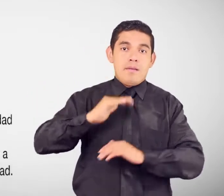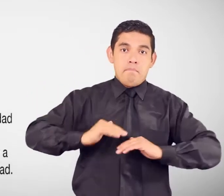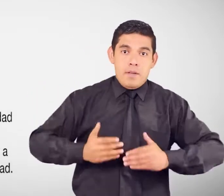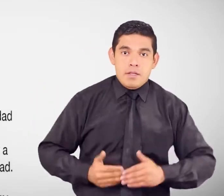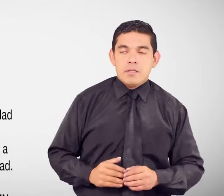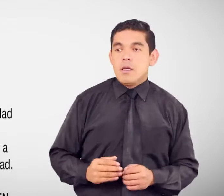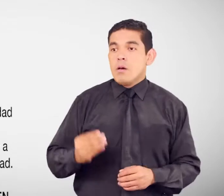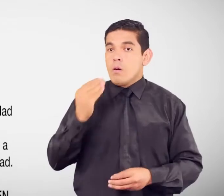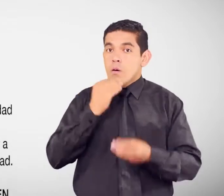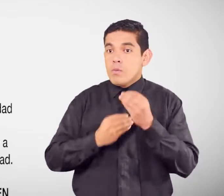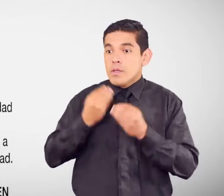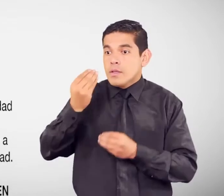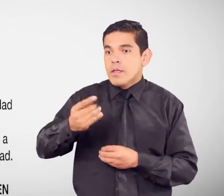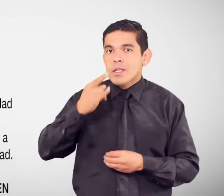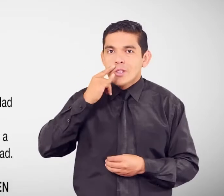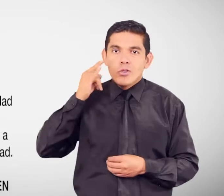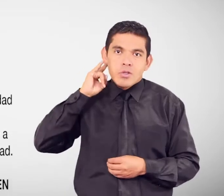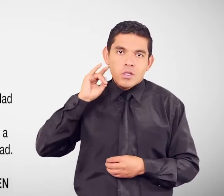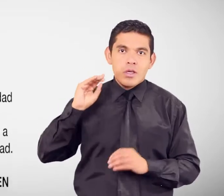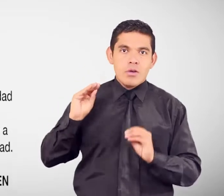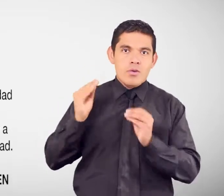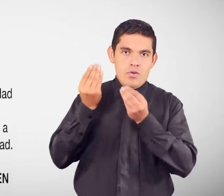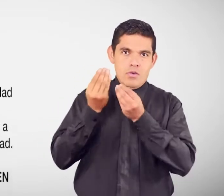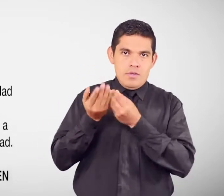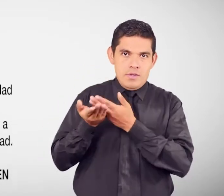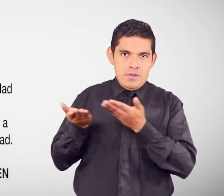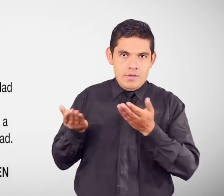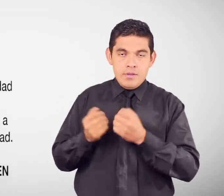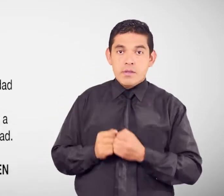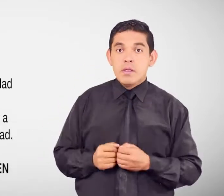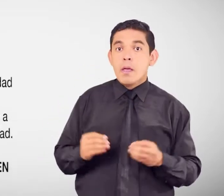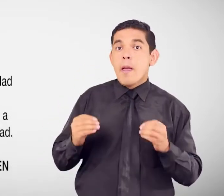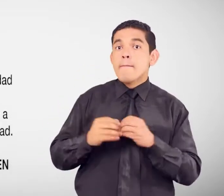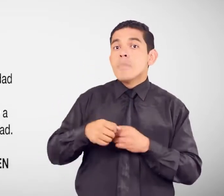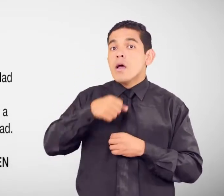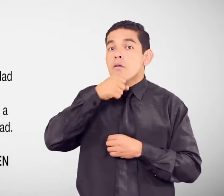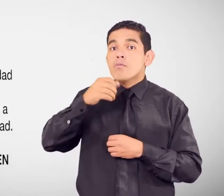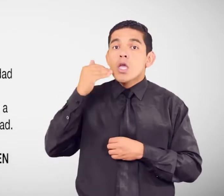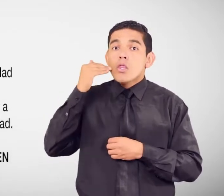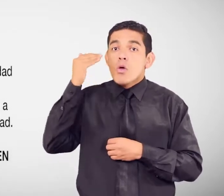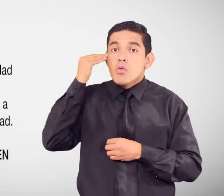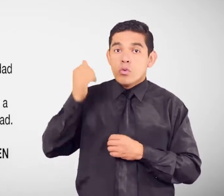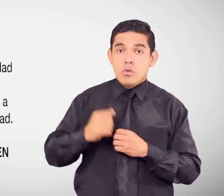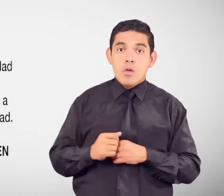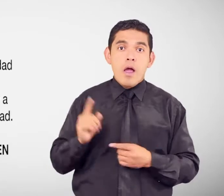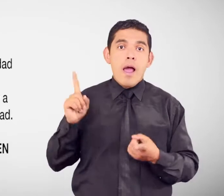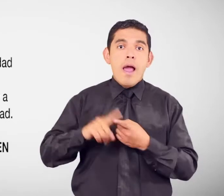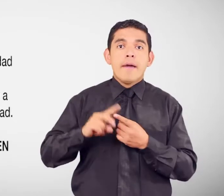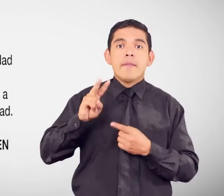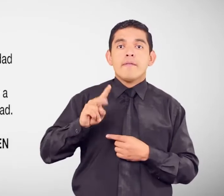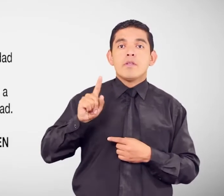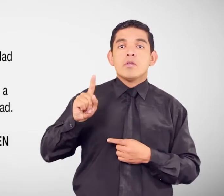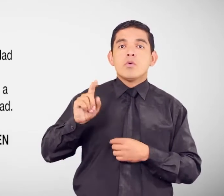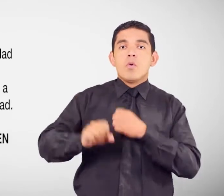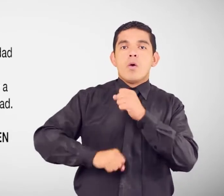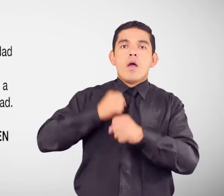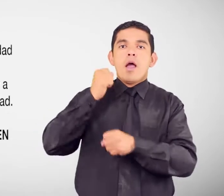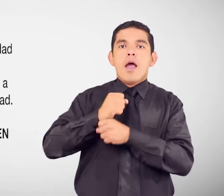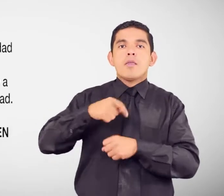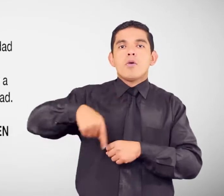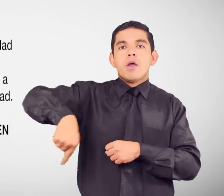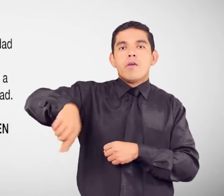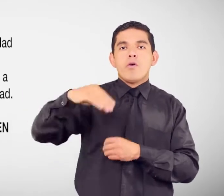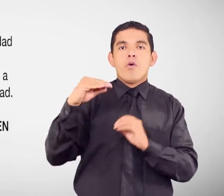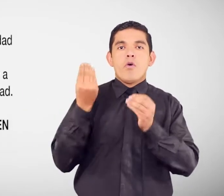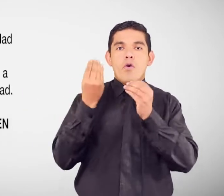Personas mayores De edad Hasta los 21 años Que estén cursando Estudios De cualquier nivel Educativo Y a personas mayores De edad